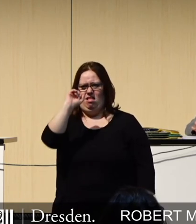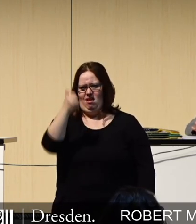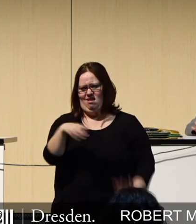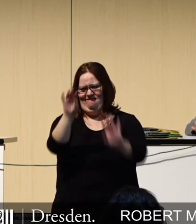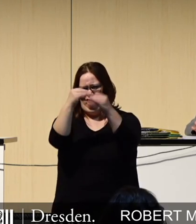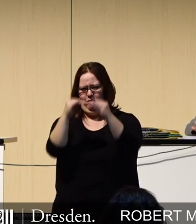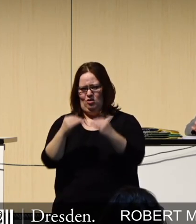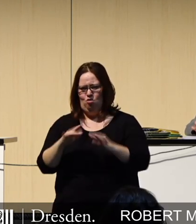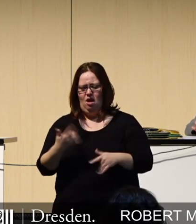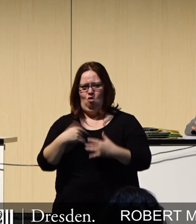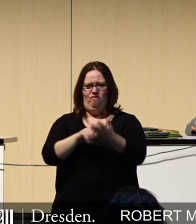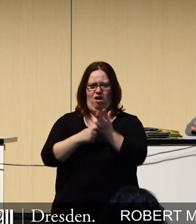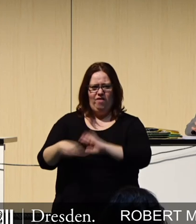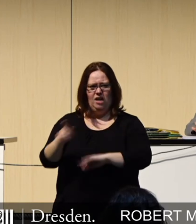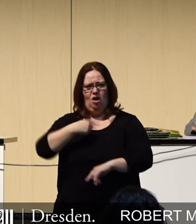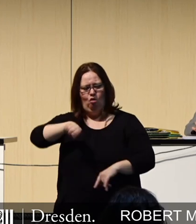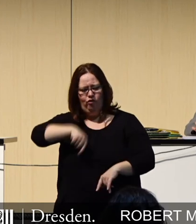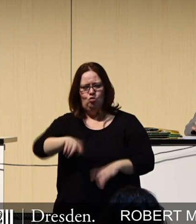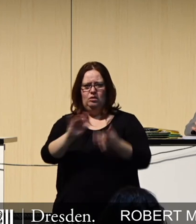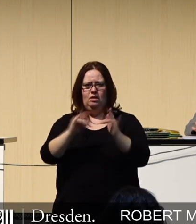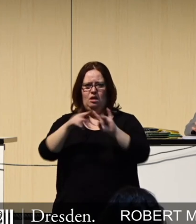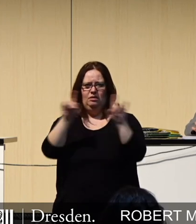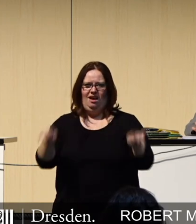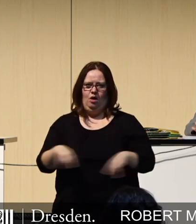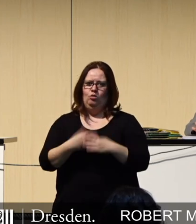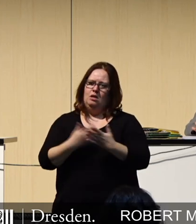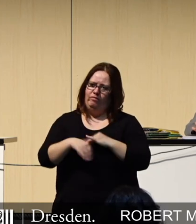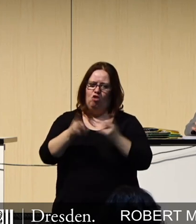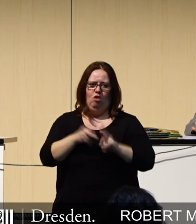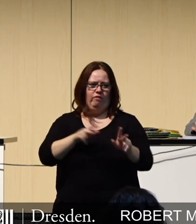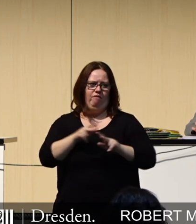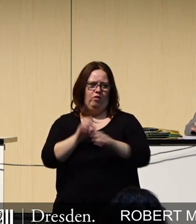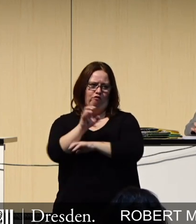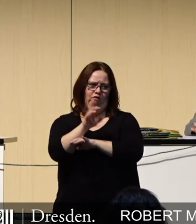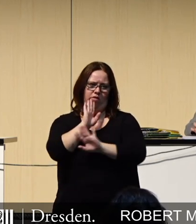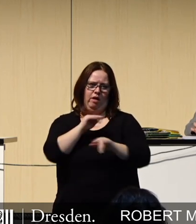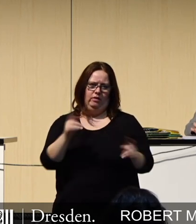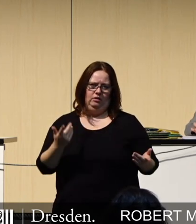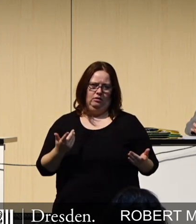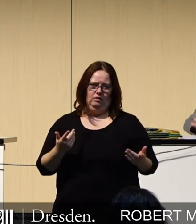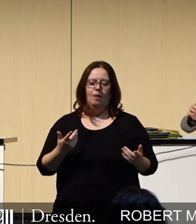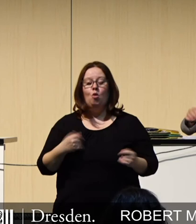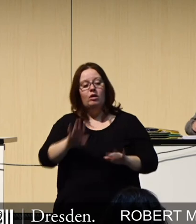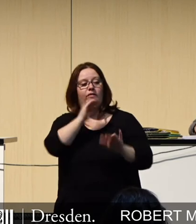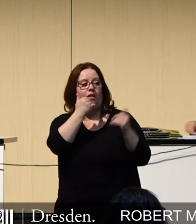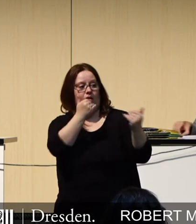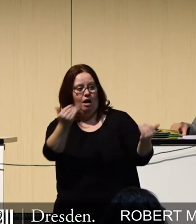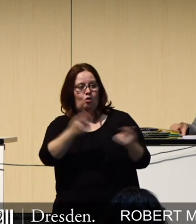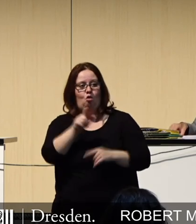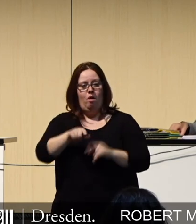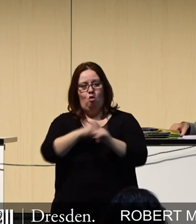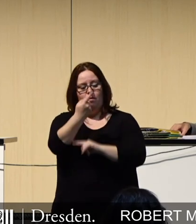Informationen auf Verweise und Links auf Bundesbehörden. Ich glaube, in dem Fall kann man der Stadtverwaltung wirklich nichts vorwirfen. Also nochmal vielen Dank an den